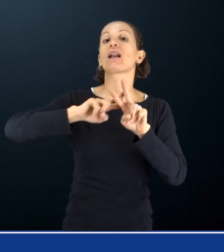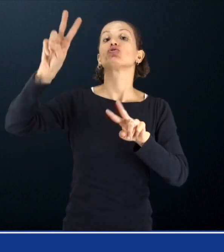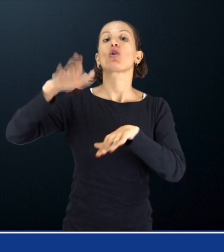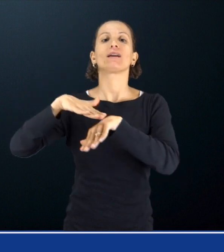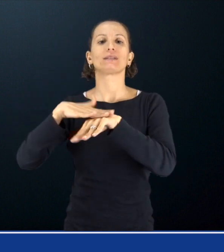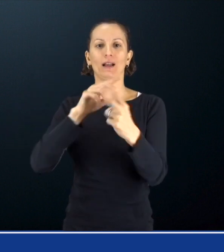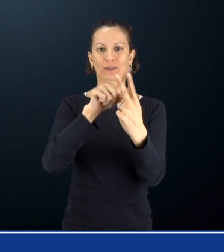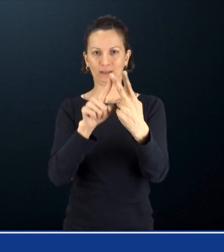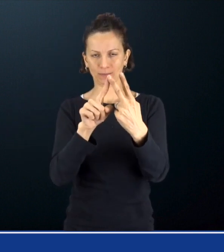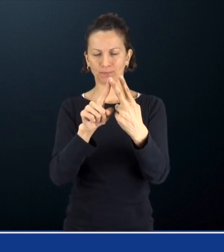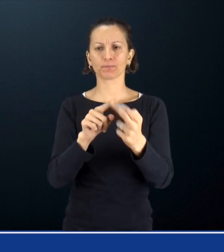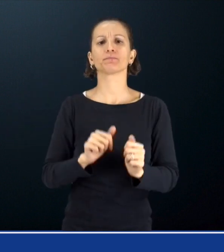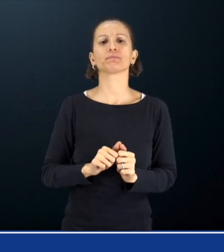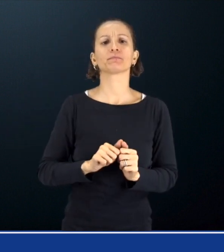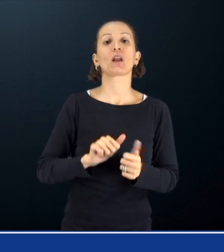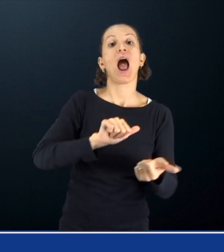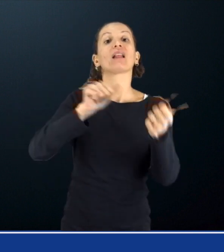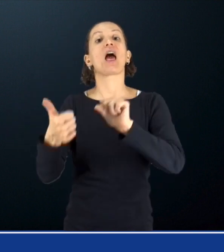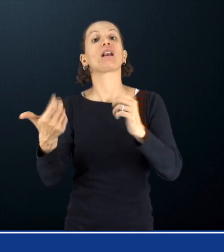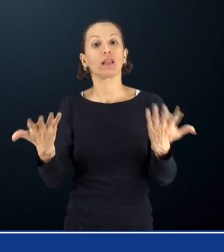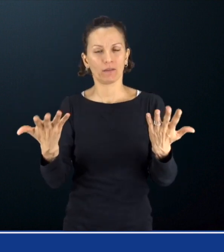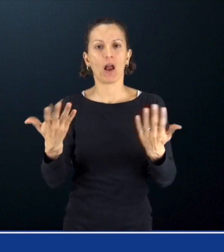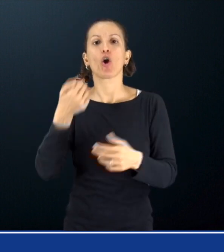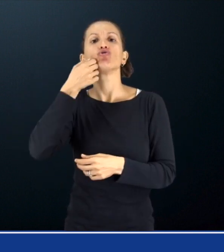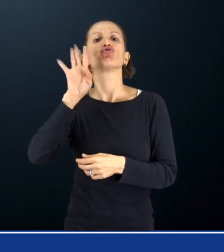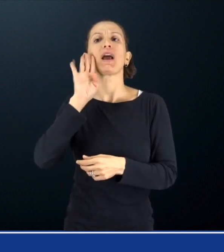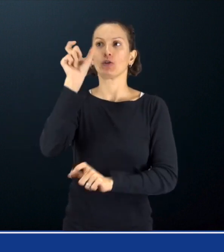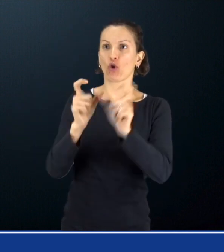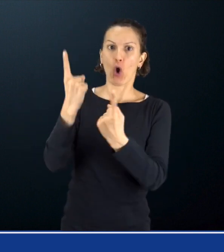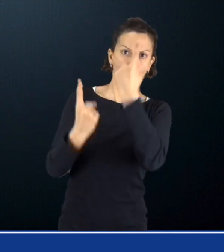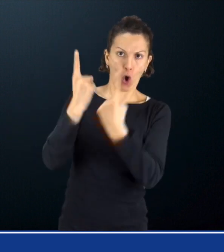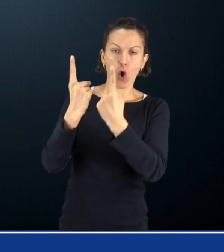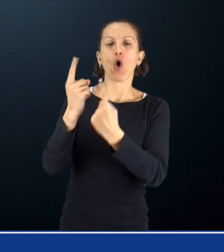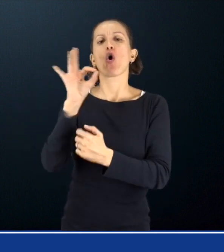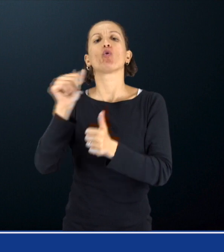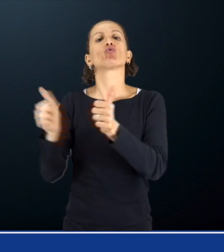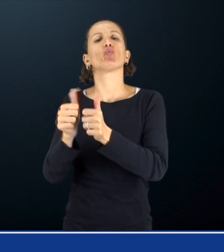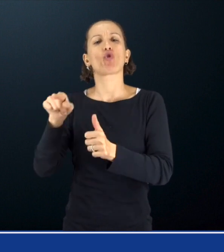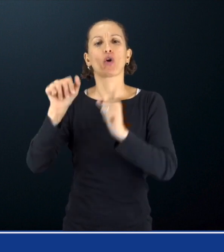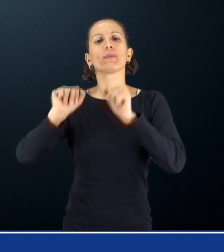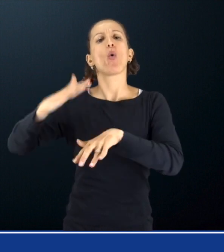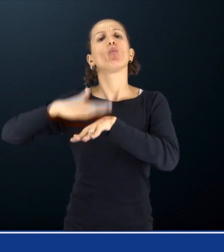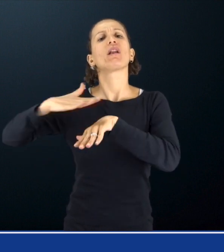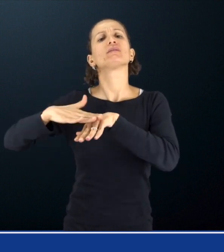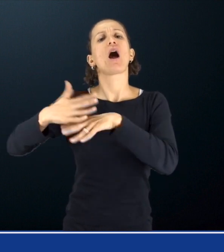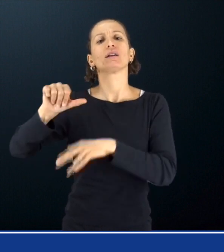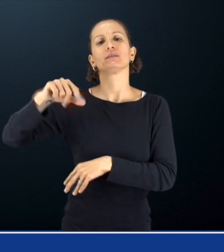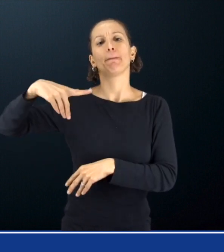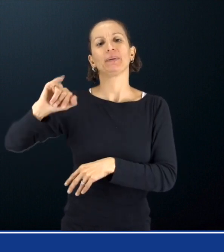In alternativa, il genitore e o tutore può utilizzare lo SPID Nella prima